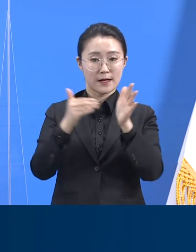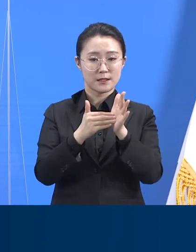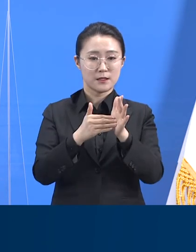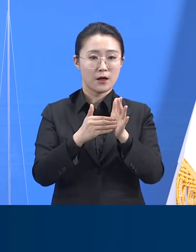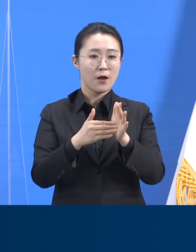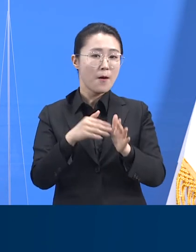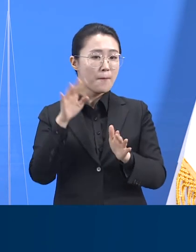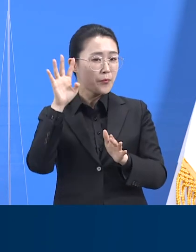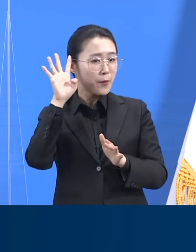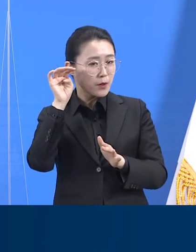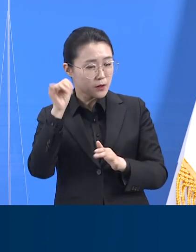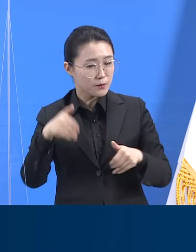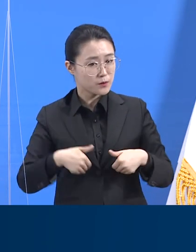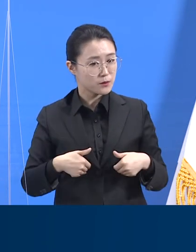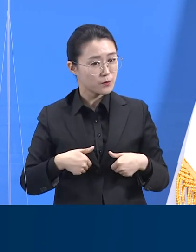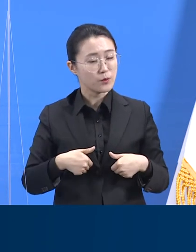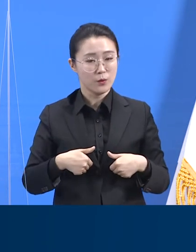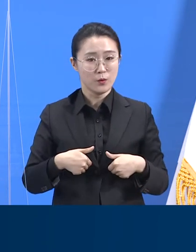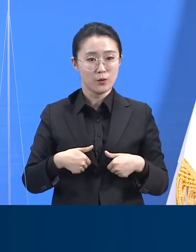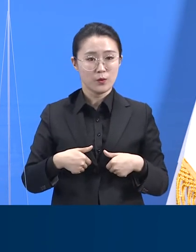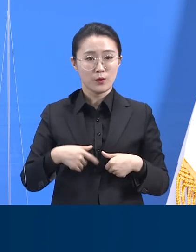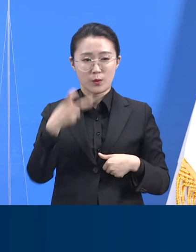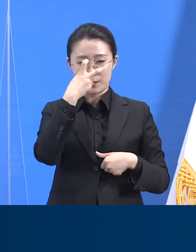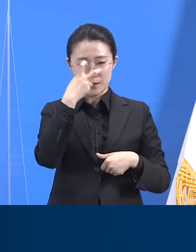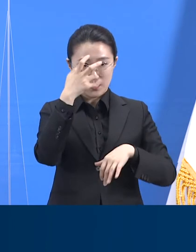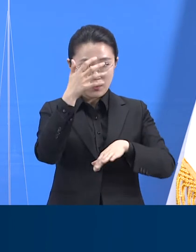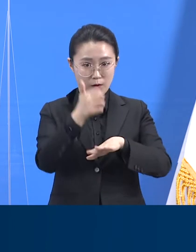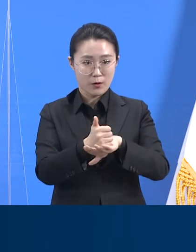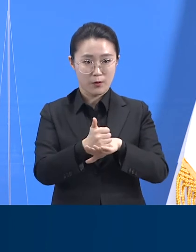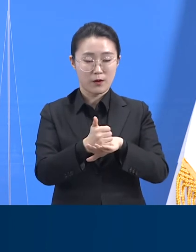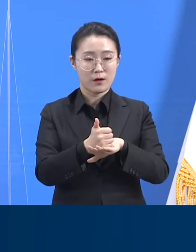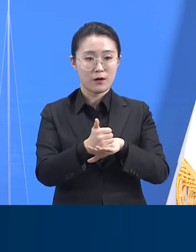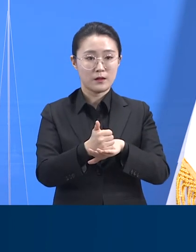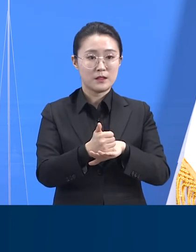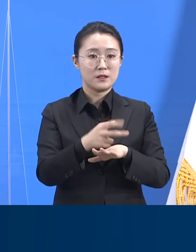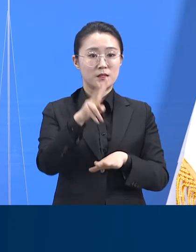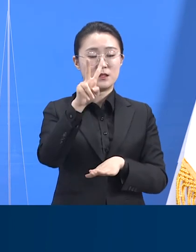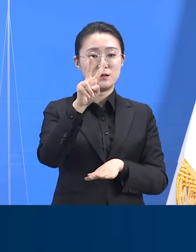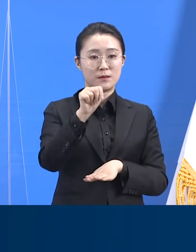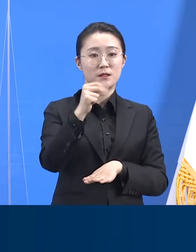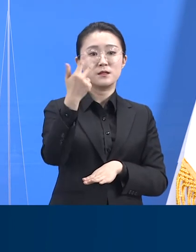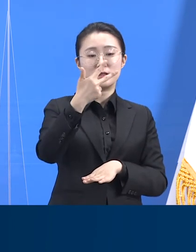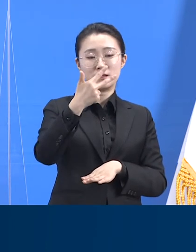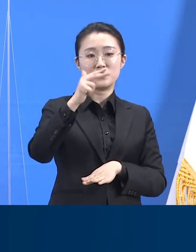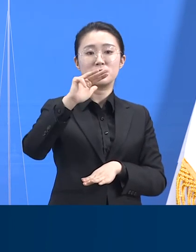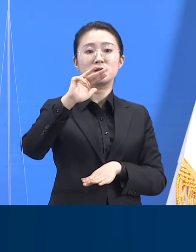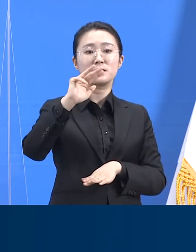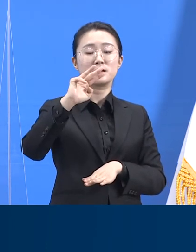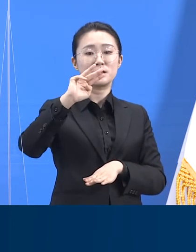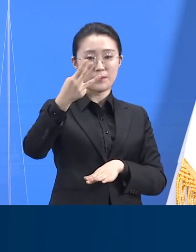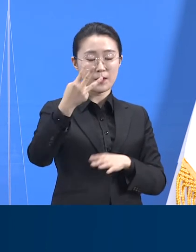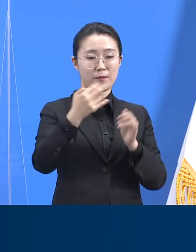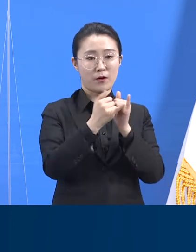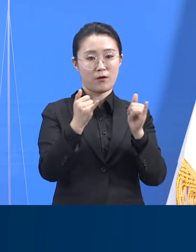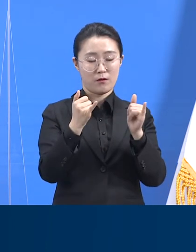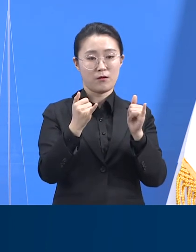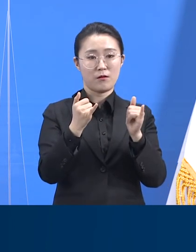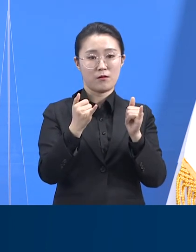올해 4월 20일까지 등록된 총 2만 7,935명의 도내 확진자가 분석 대상입니다.